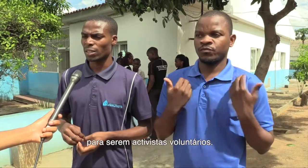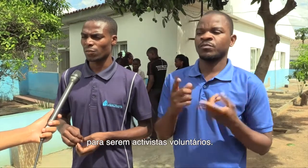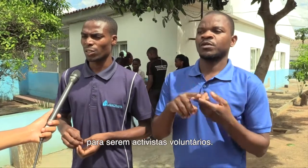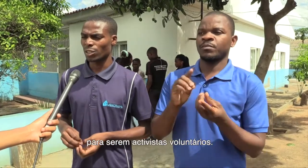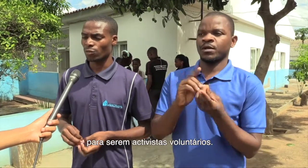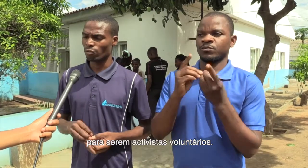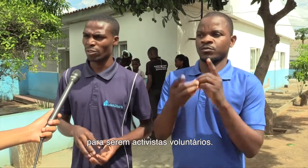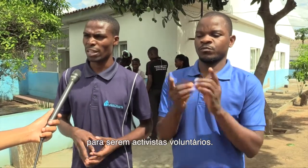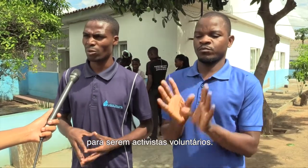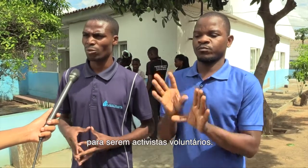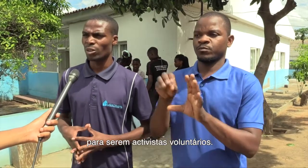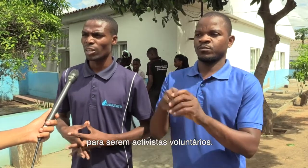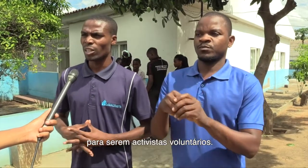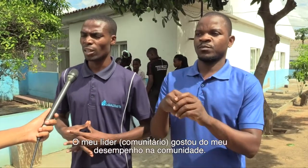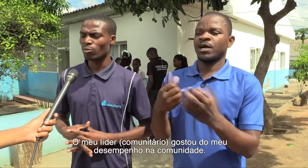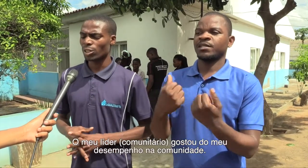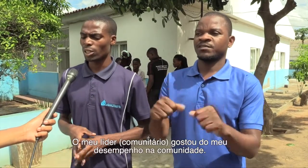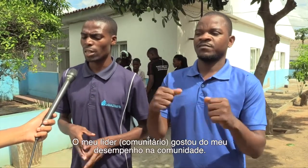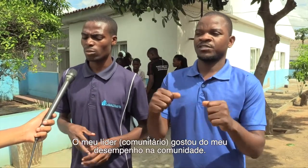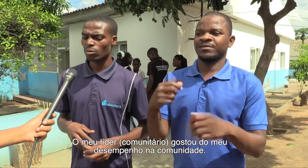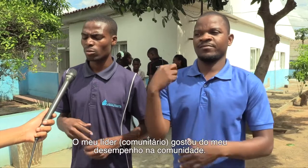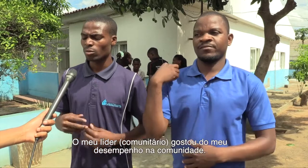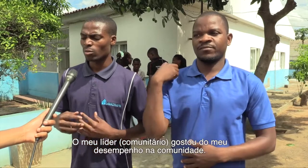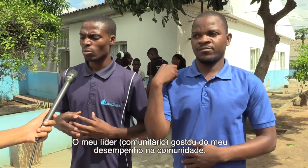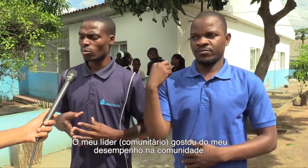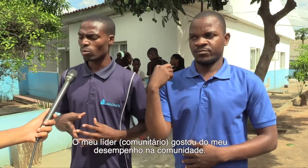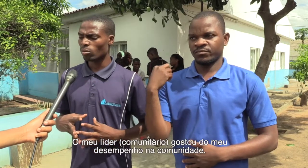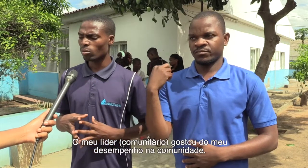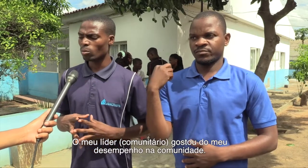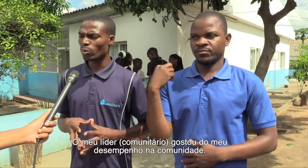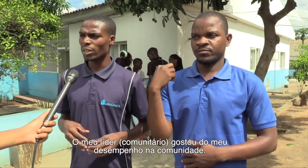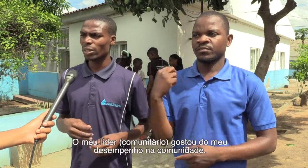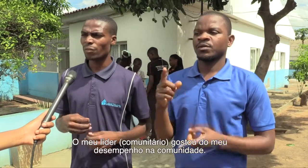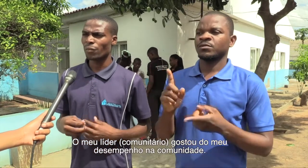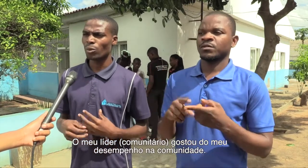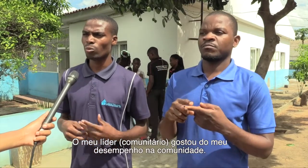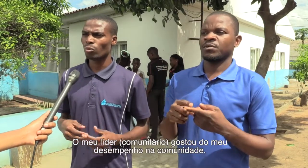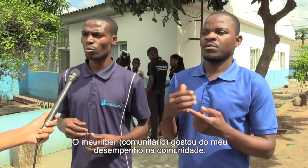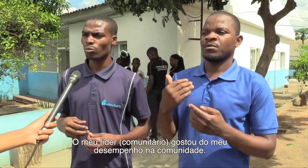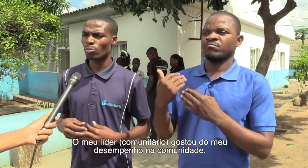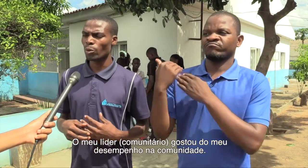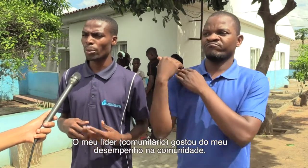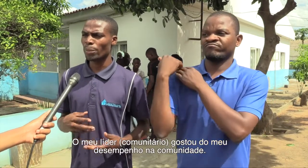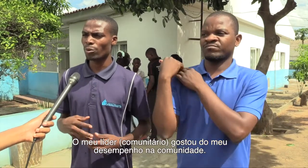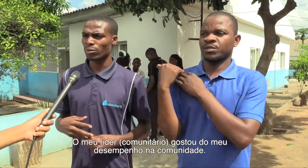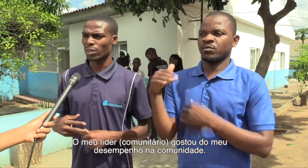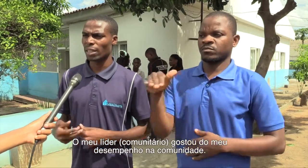ativistas, voluntários. Então, neste caso, o meu líder viu o meu empenho na sociedade,